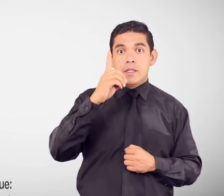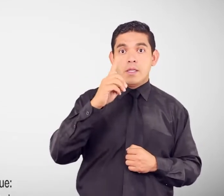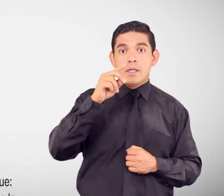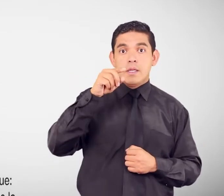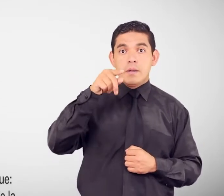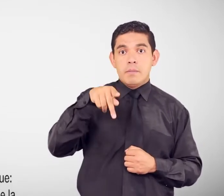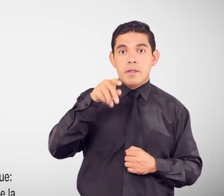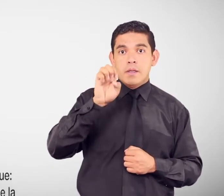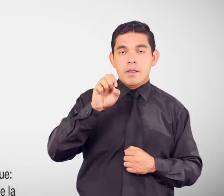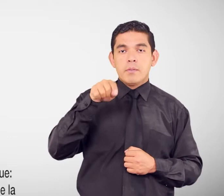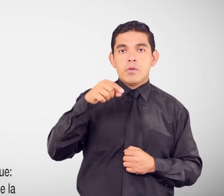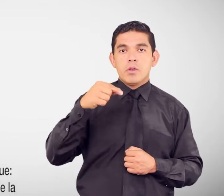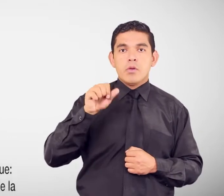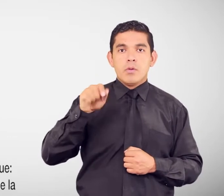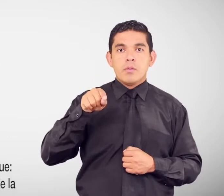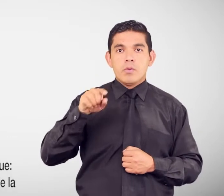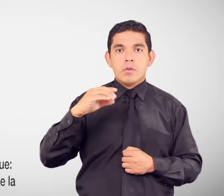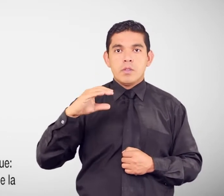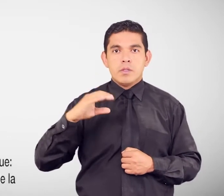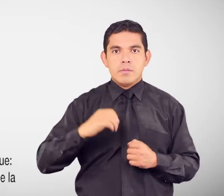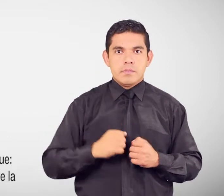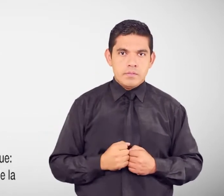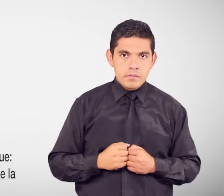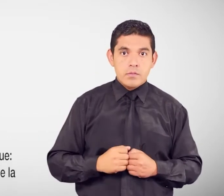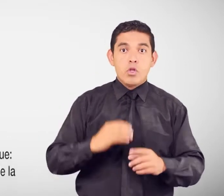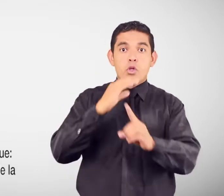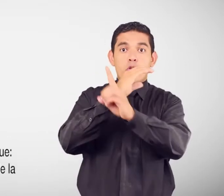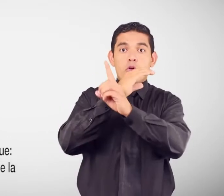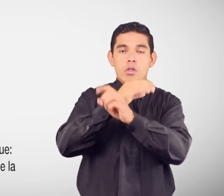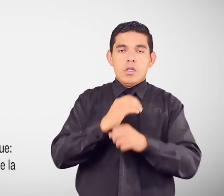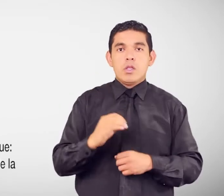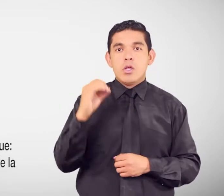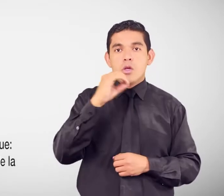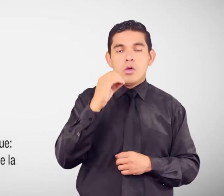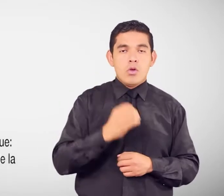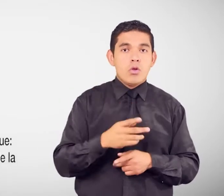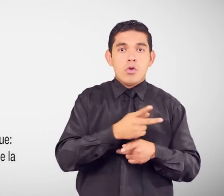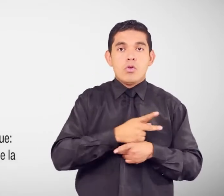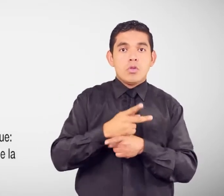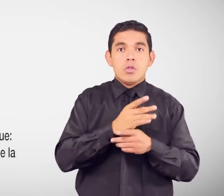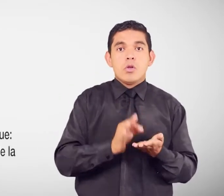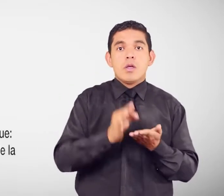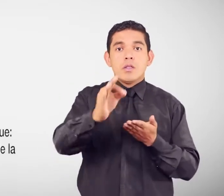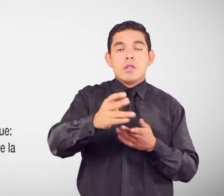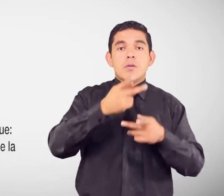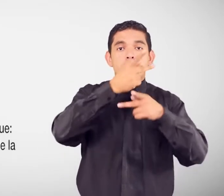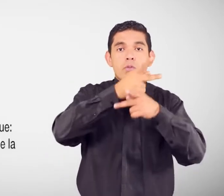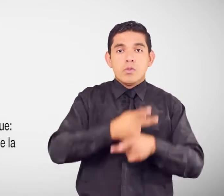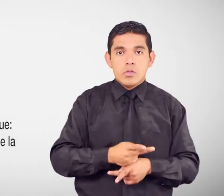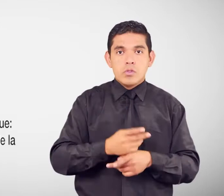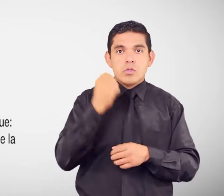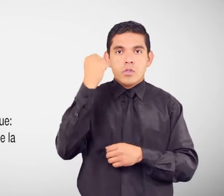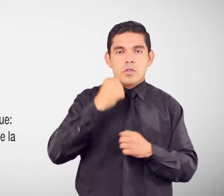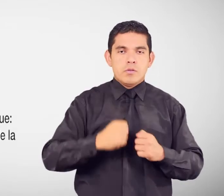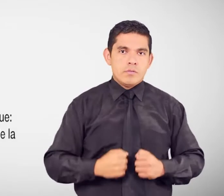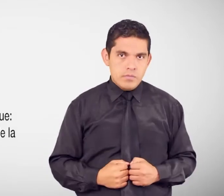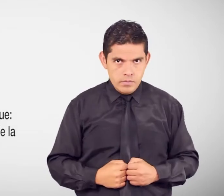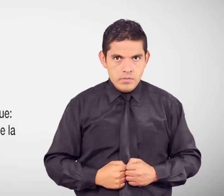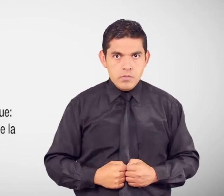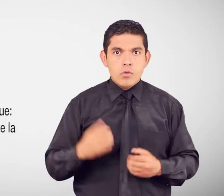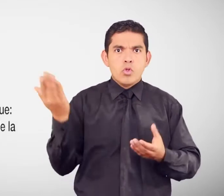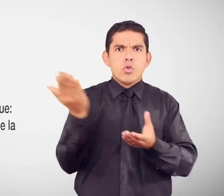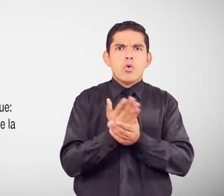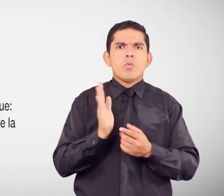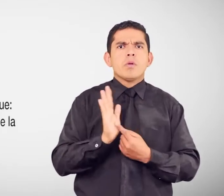consejos cantonales De protección De derechos Documentos Que se deben presentar Queja verbal O por escrito Que indique Tus